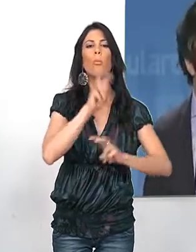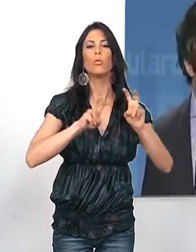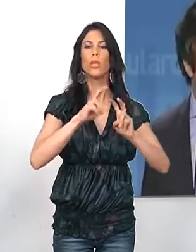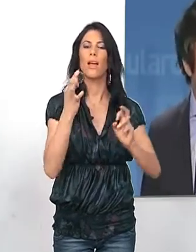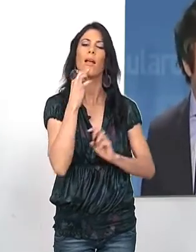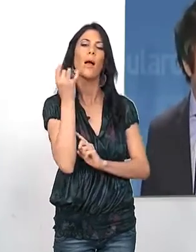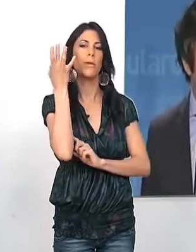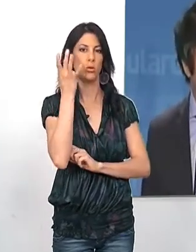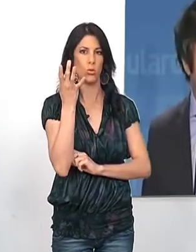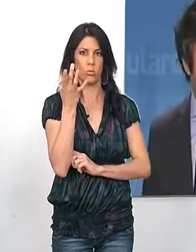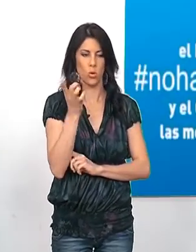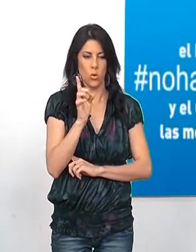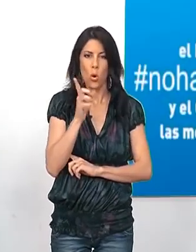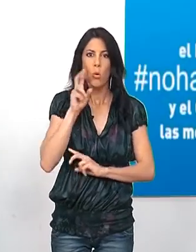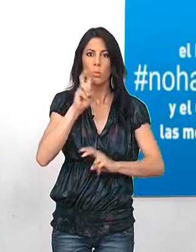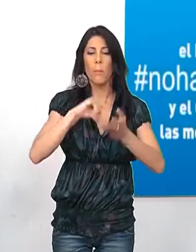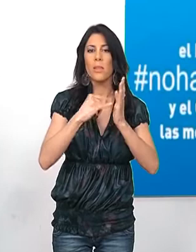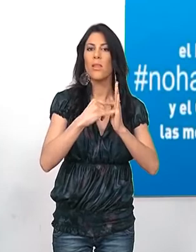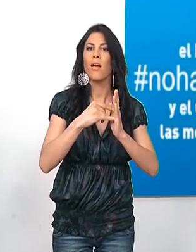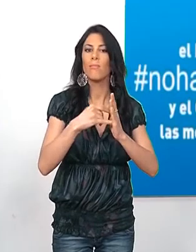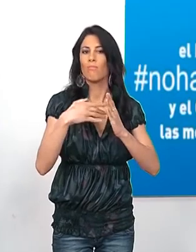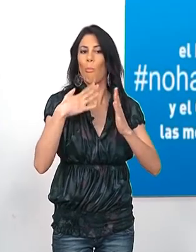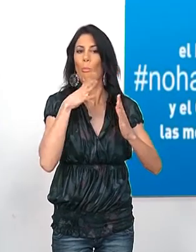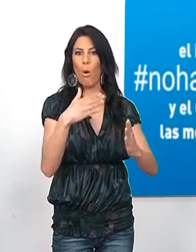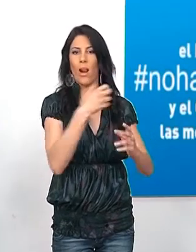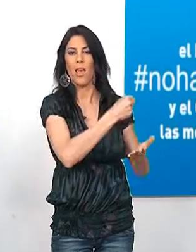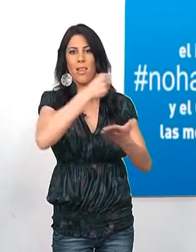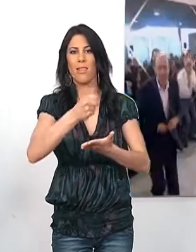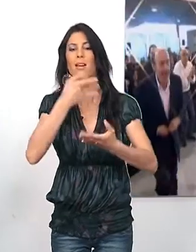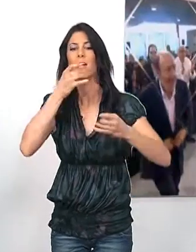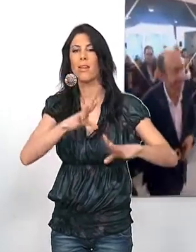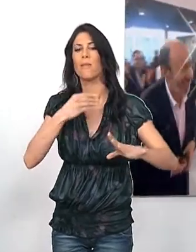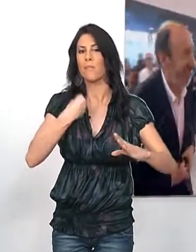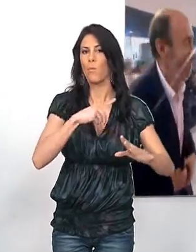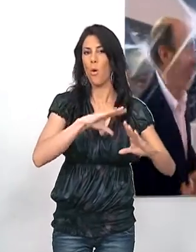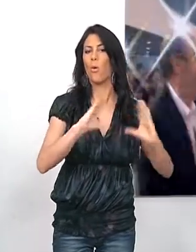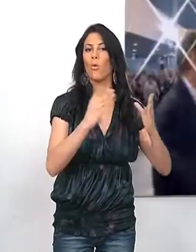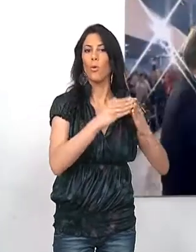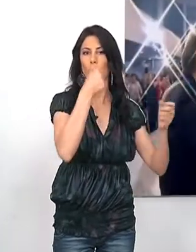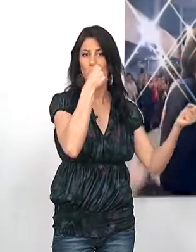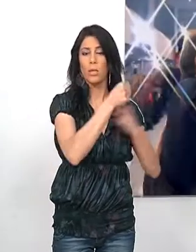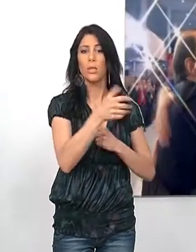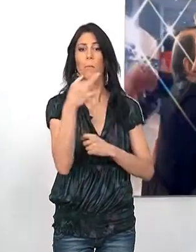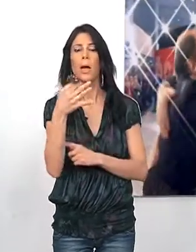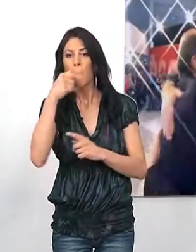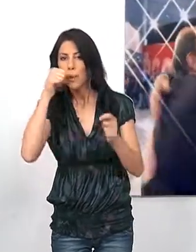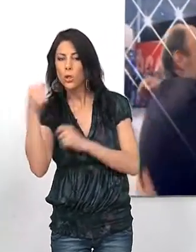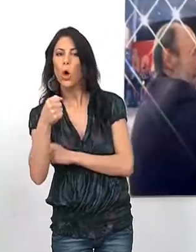sino por la situación que ha heredado del Ejecutivo Socialista. Sin embargo, desde el PSOE insisten en sus críticas a los